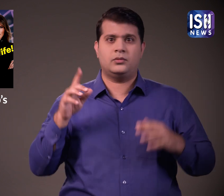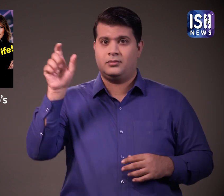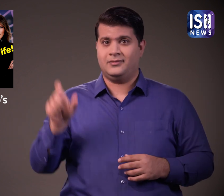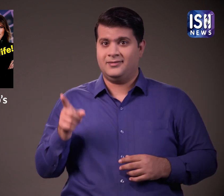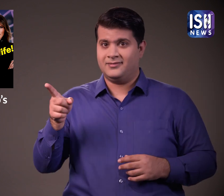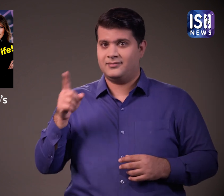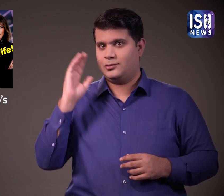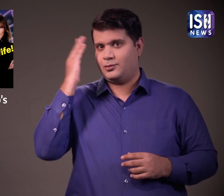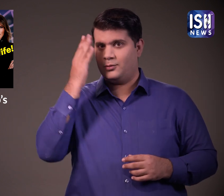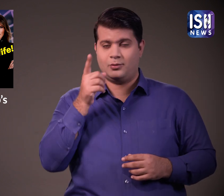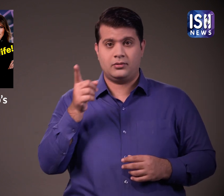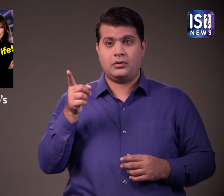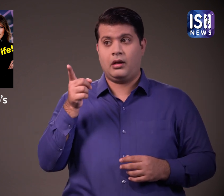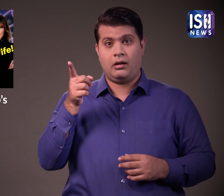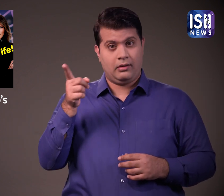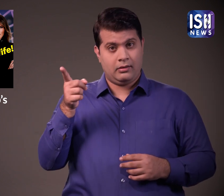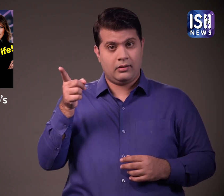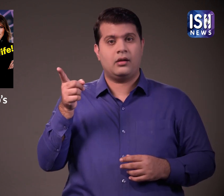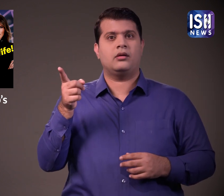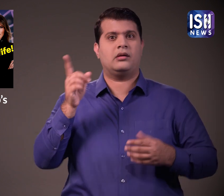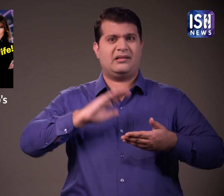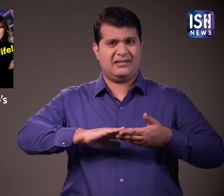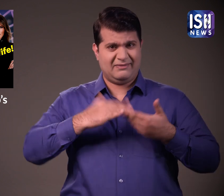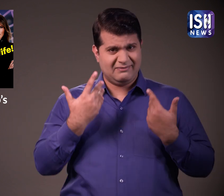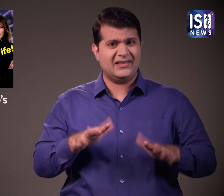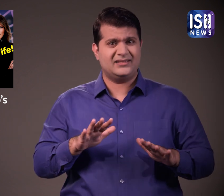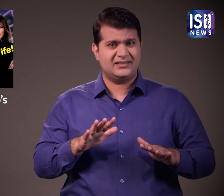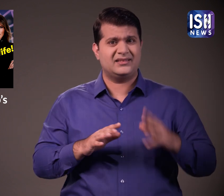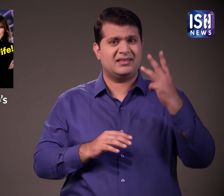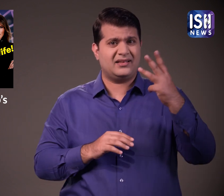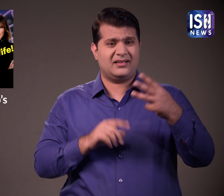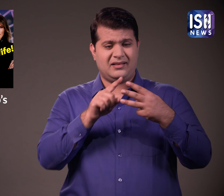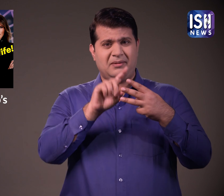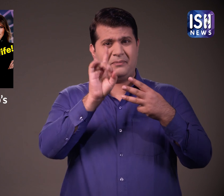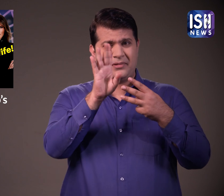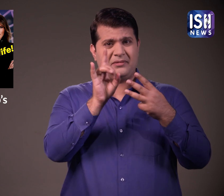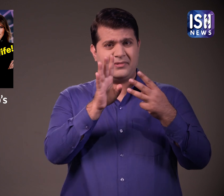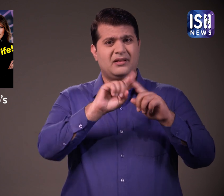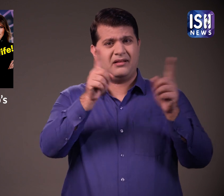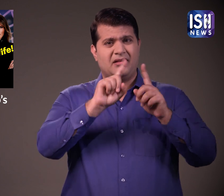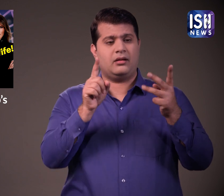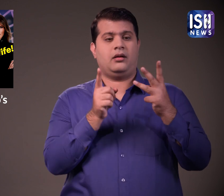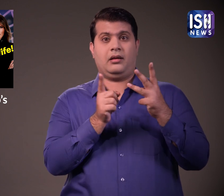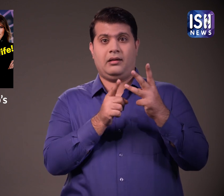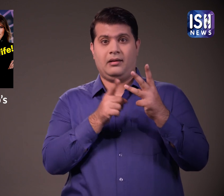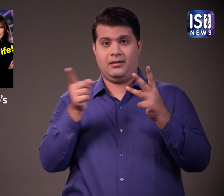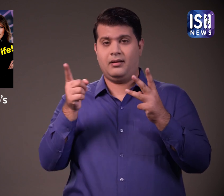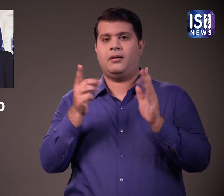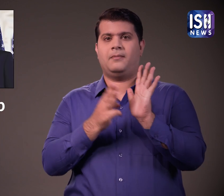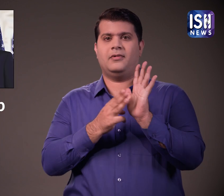उन्होंने अपनी तीसरी प्रत्नी से शादी की थी और उनका बैरान नाम का चार महिने का बेटा था